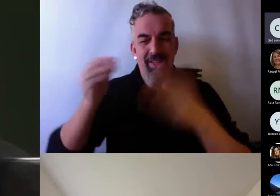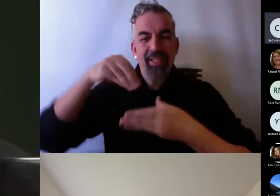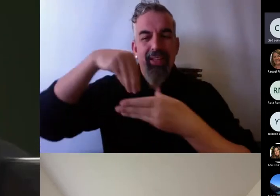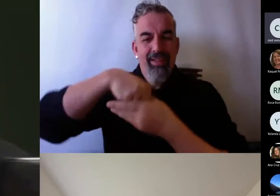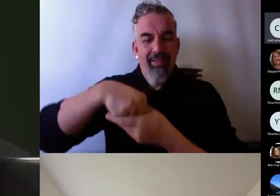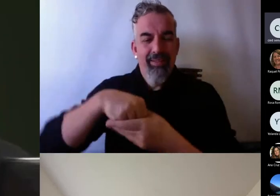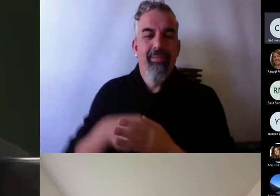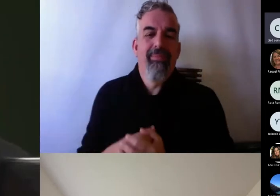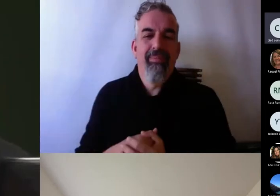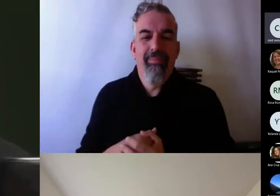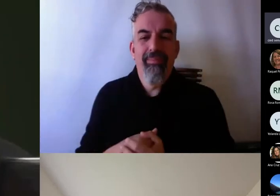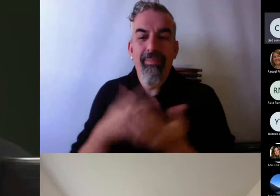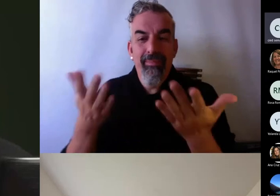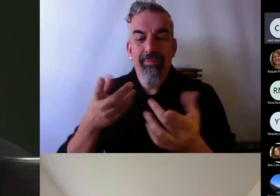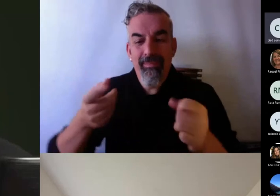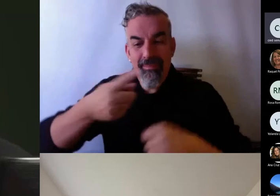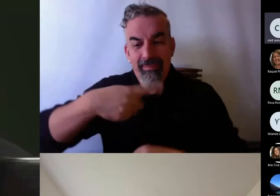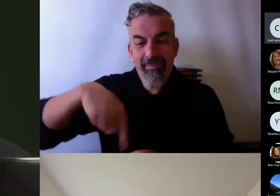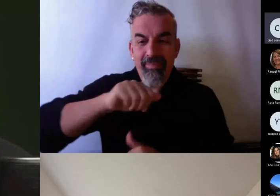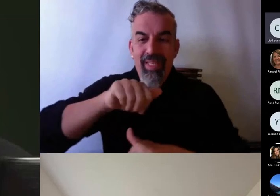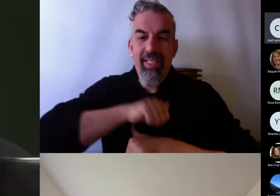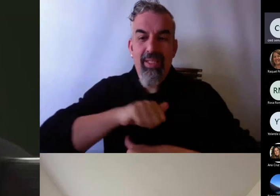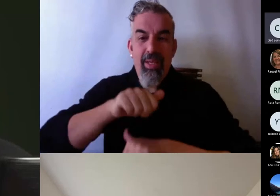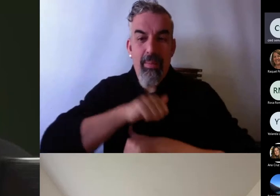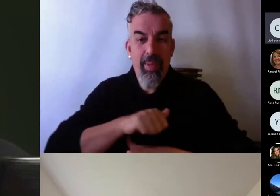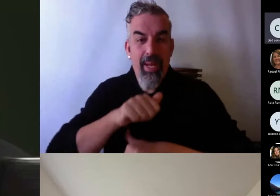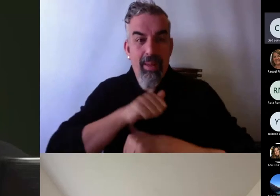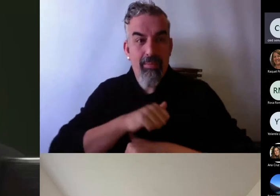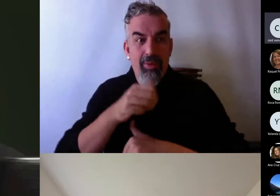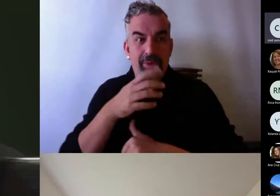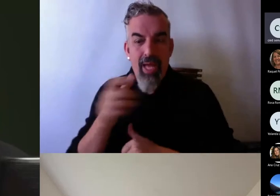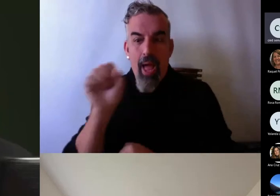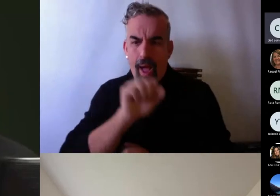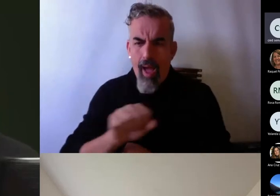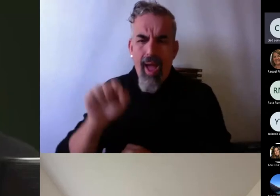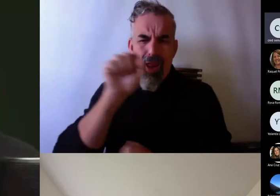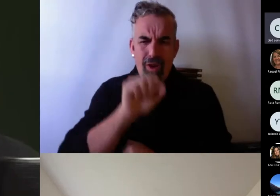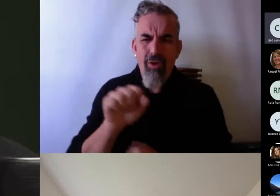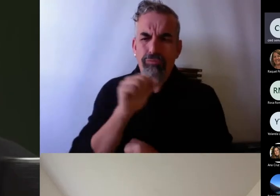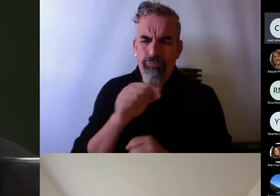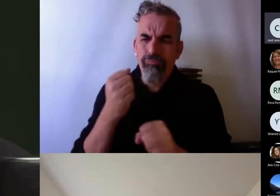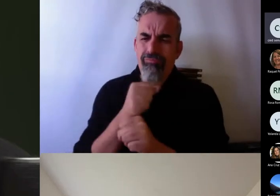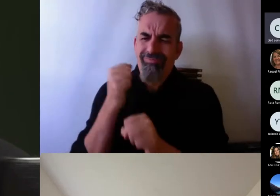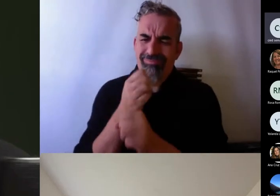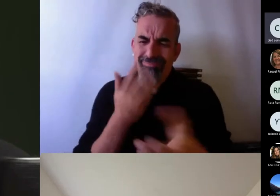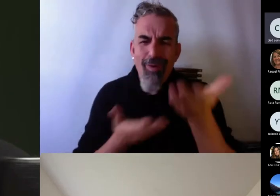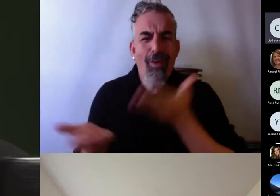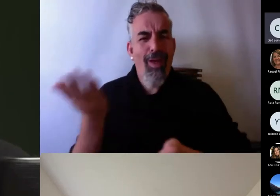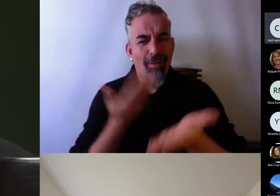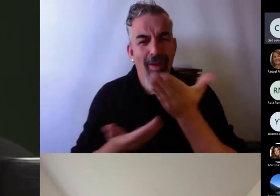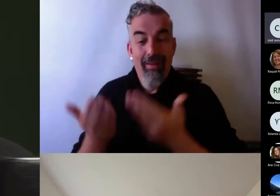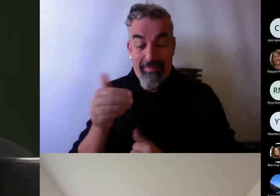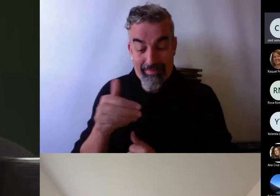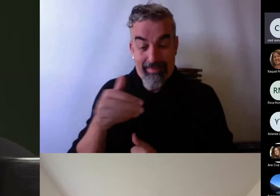Y pues esperamos pronto ir terminando, porque llevamos ya varios años trabajando en ello.